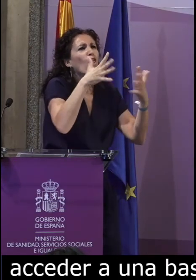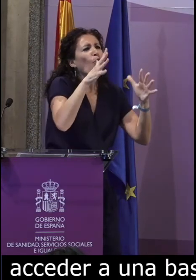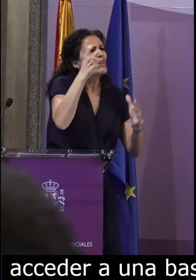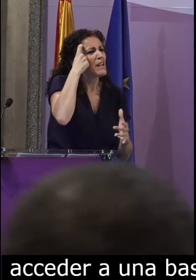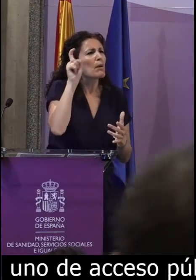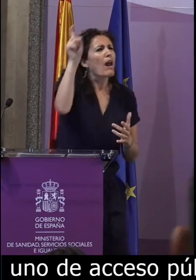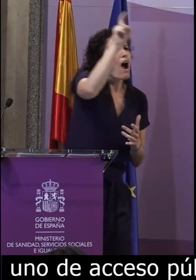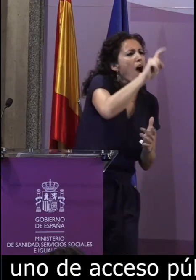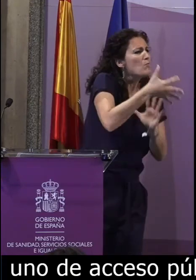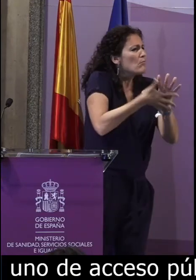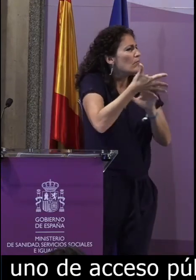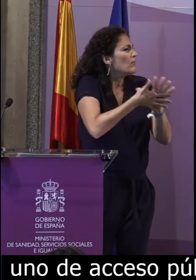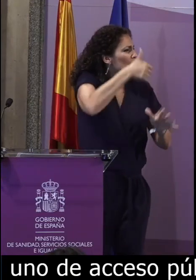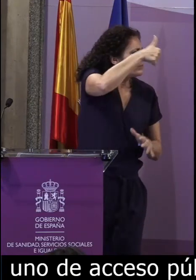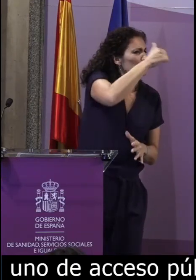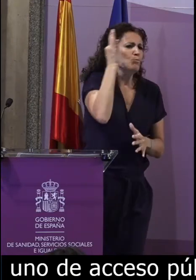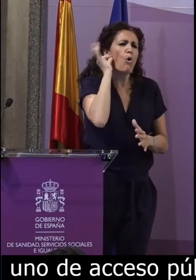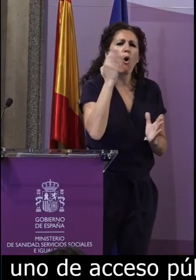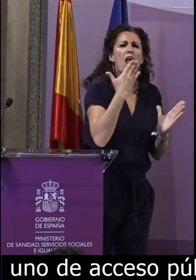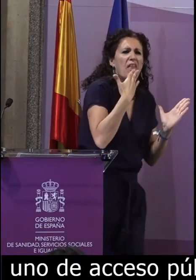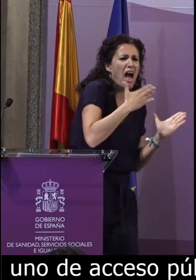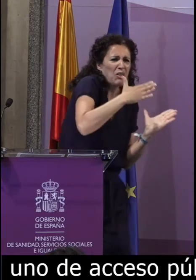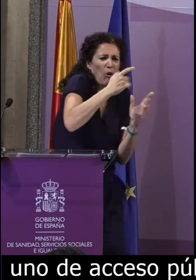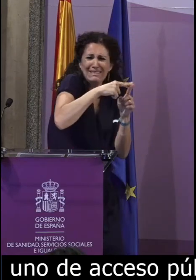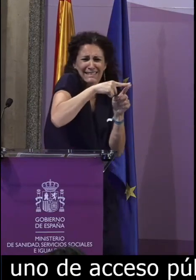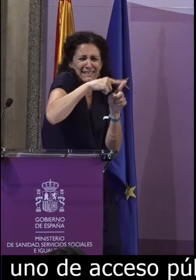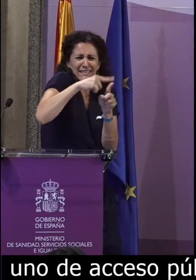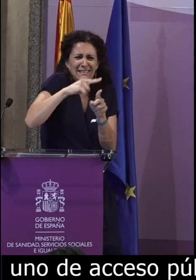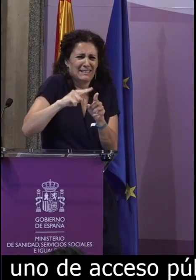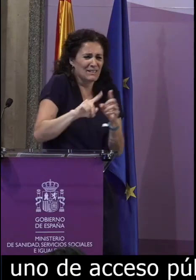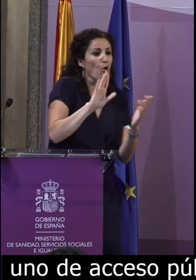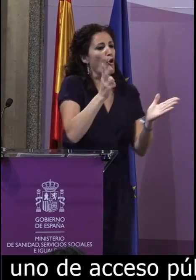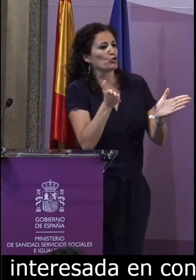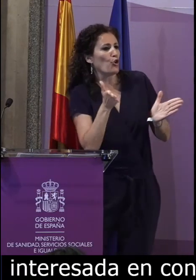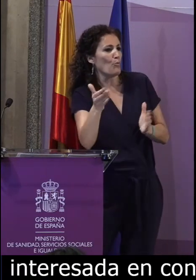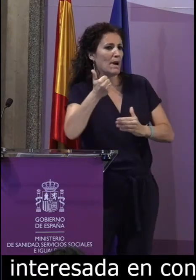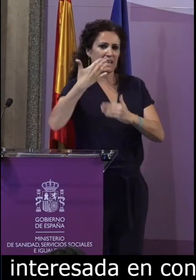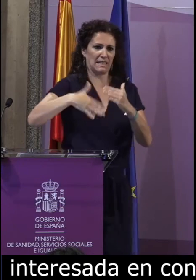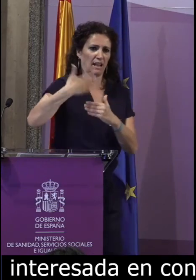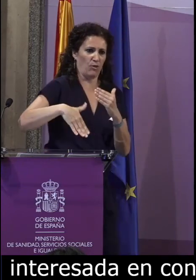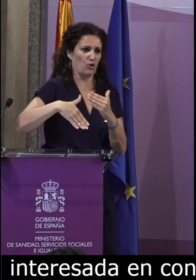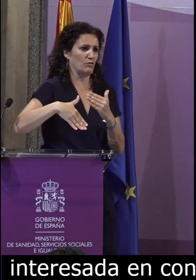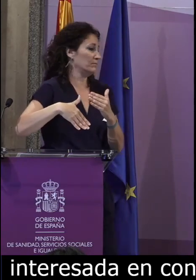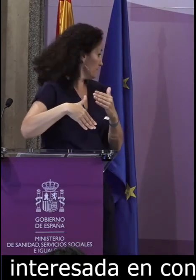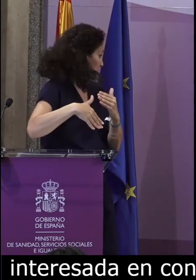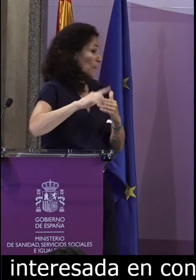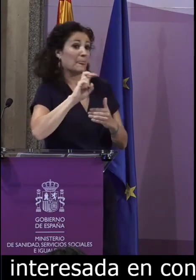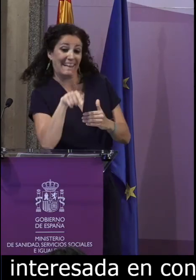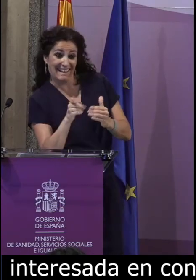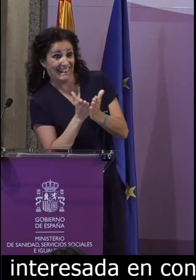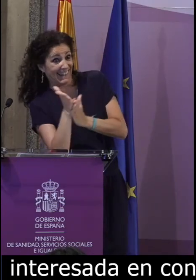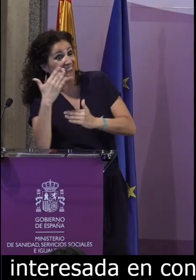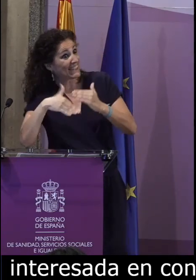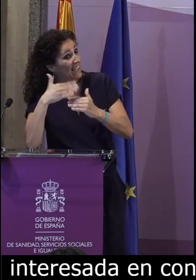conocer el uso de la lengua de signos en determinados territorios o en determinadas edad y otro, de